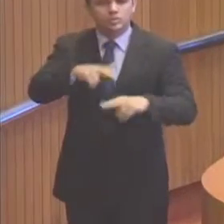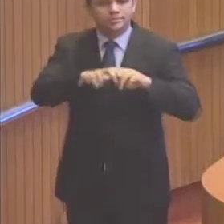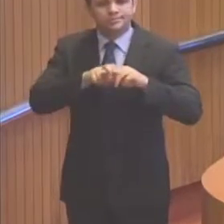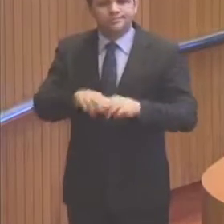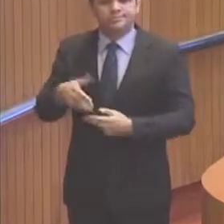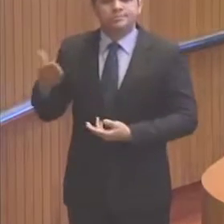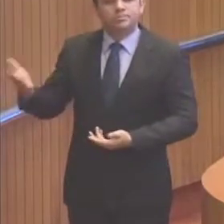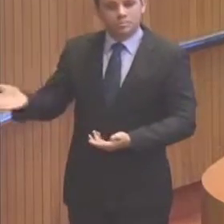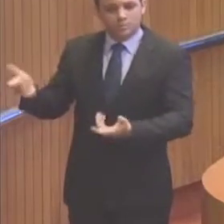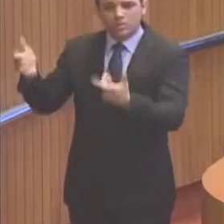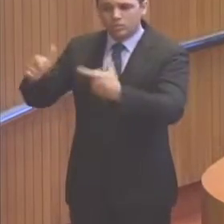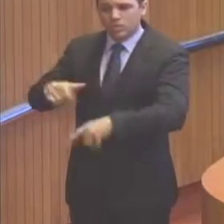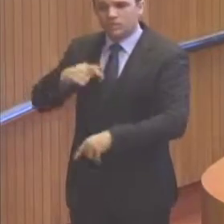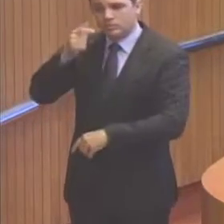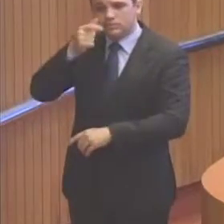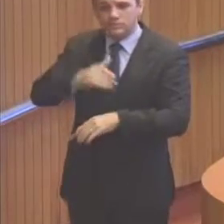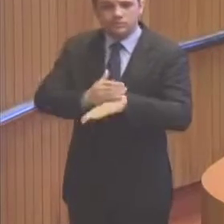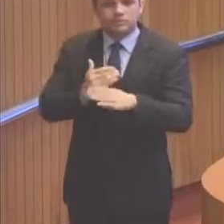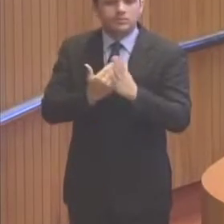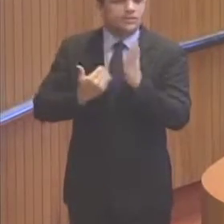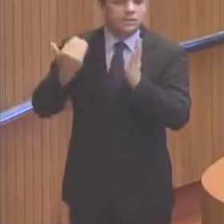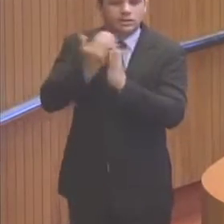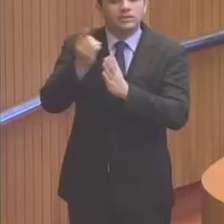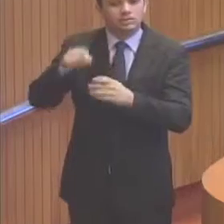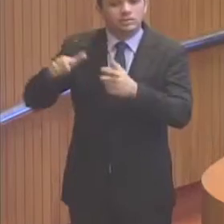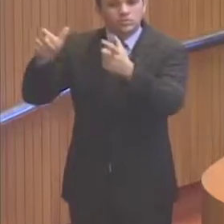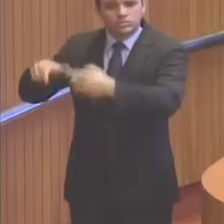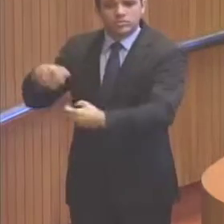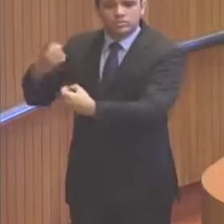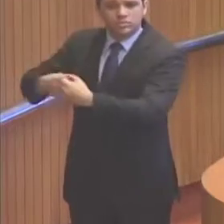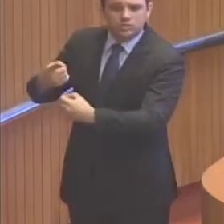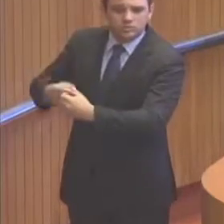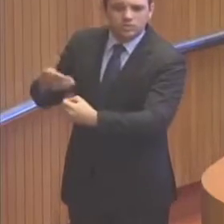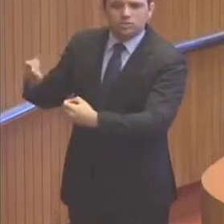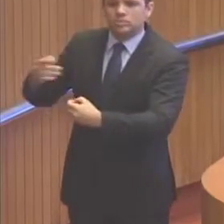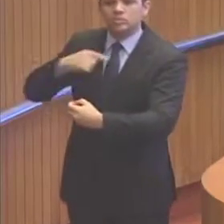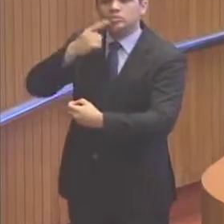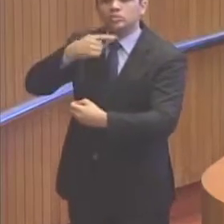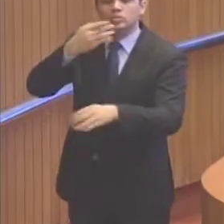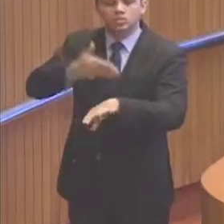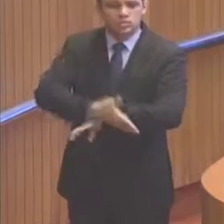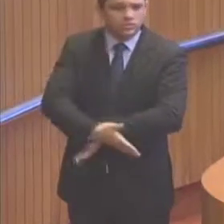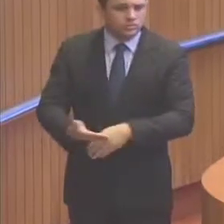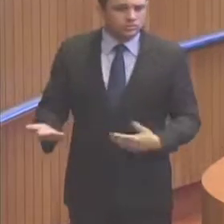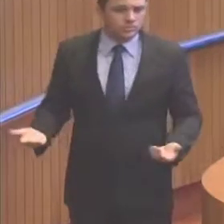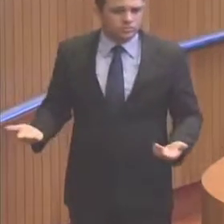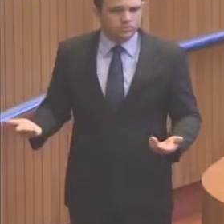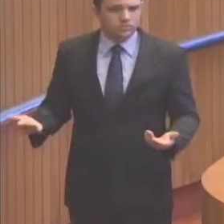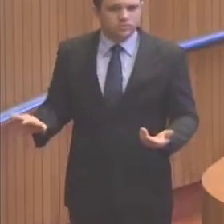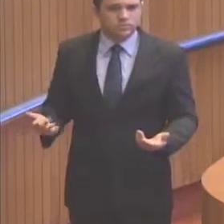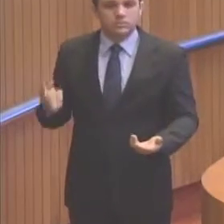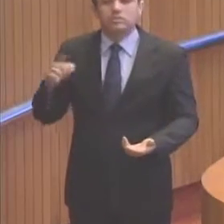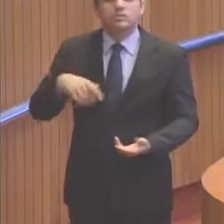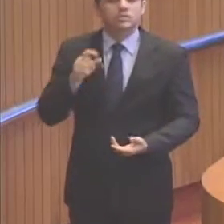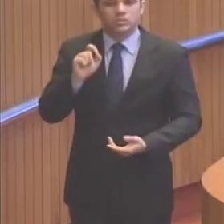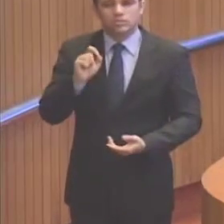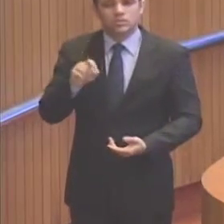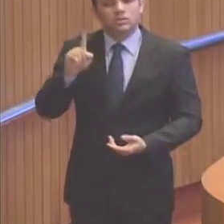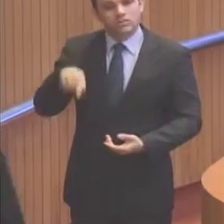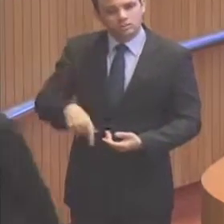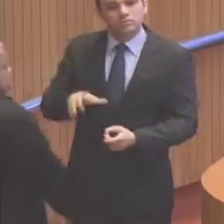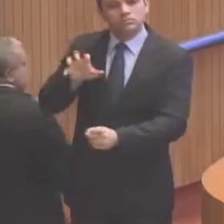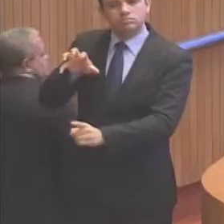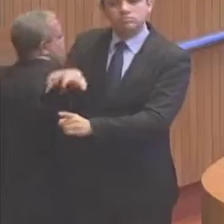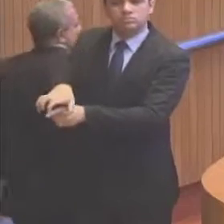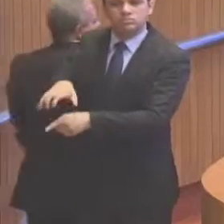comunidades da área rural, não puderam participar. Ação clara de intimidação, e eu